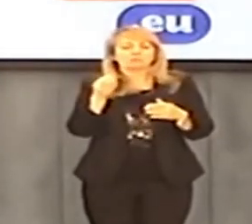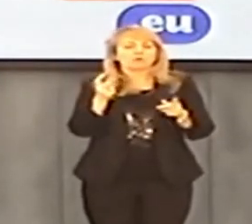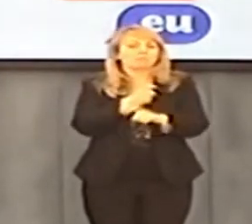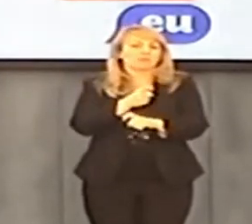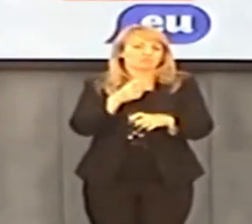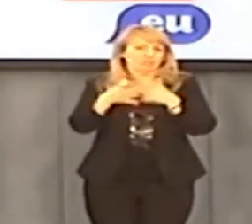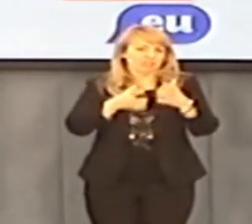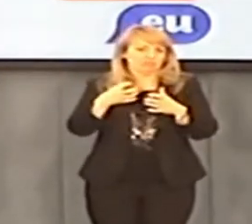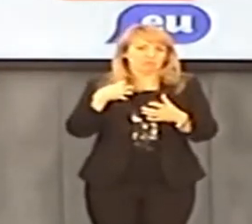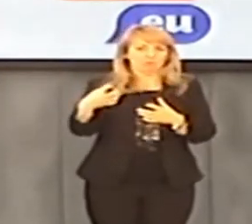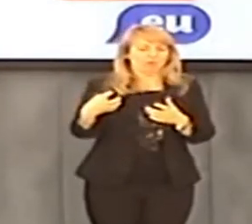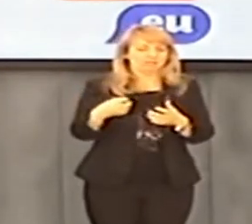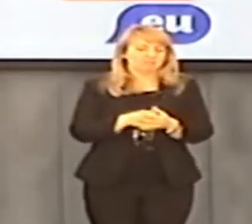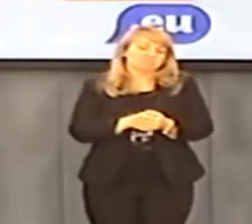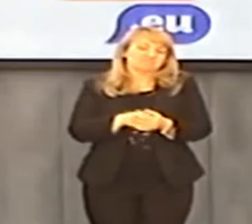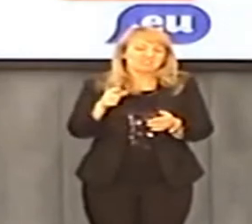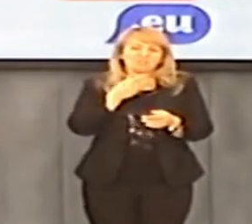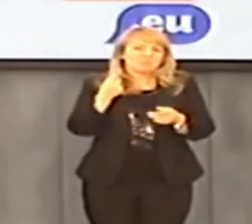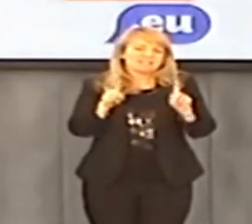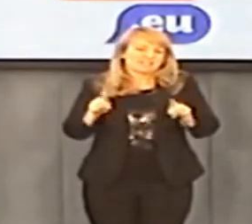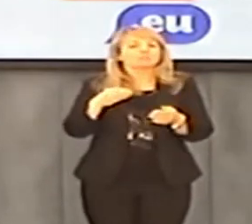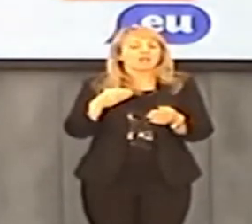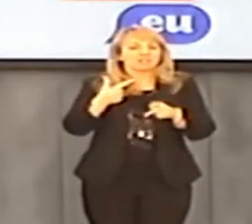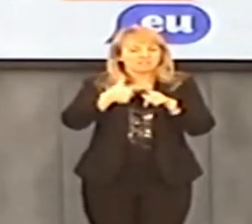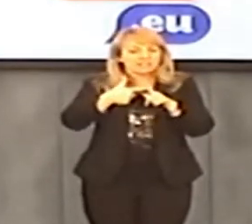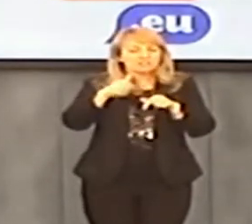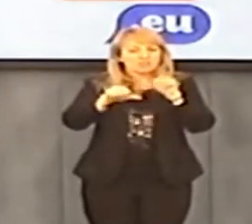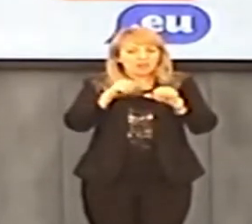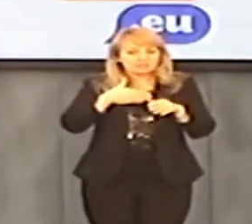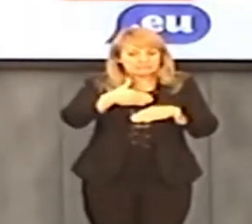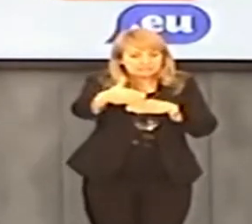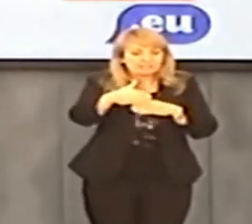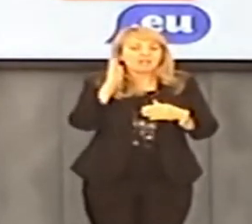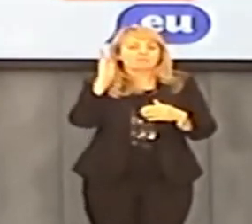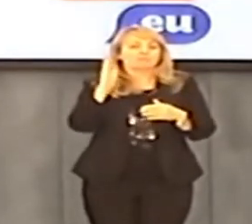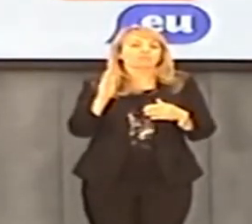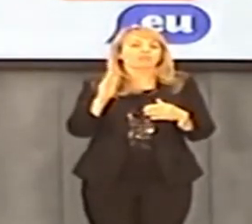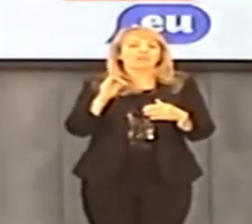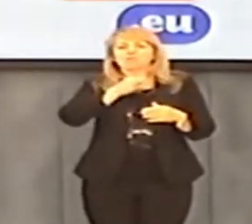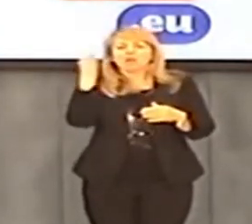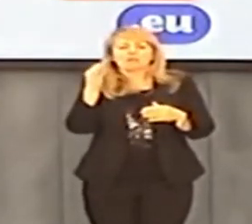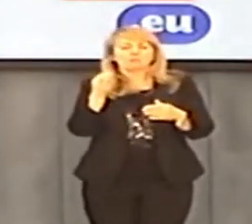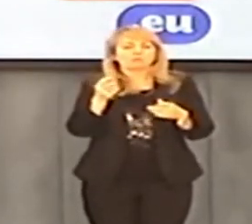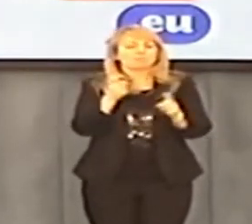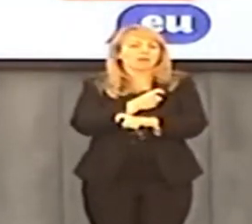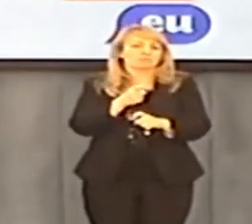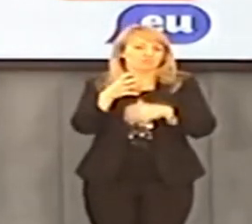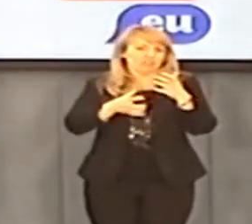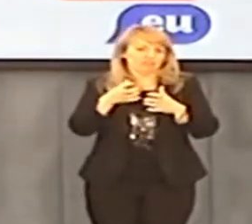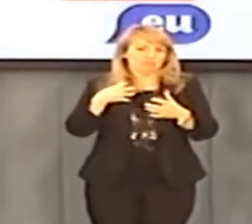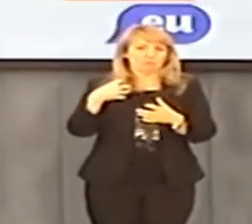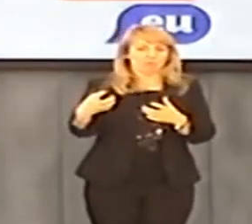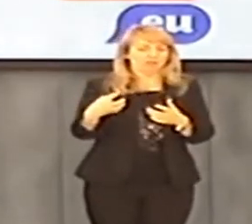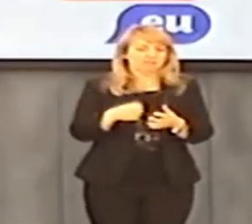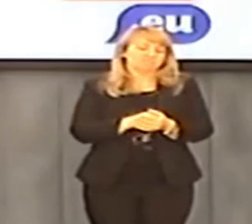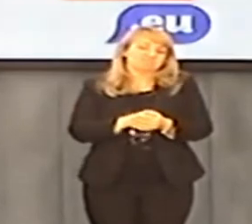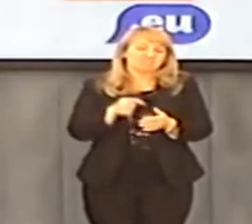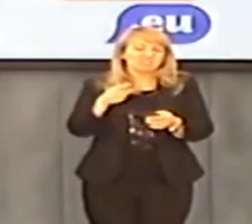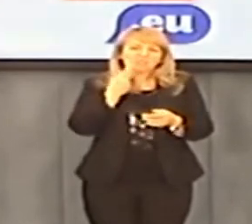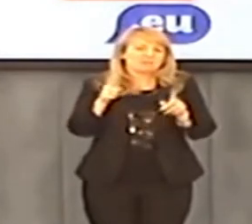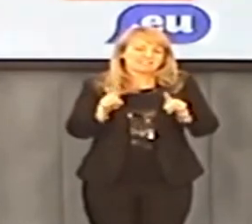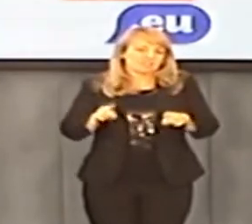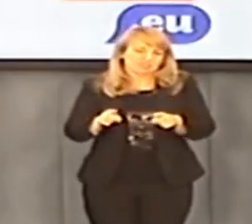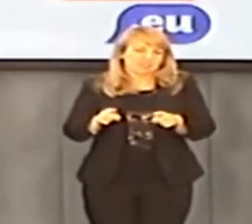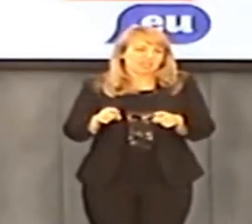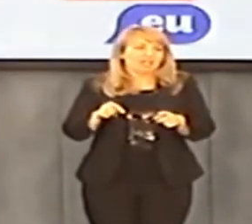8 lat Polska będzie w tej 20 najbogatszych państw świata. W wierzy, nie wierzy, jakie są przesłanki. Wie pan, to nie ma żadnego znaczenia, bo ludzie w